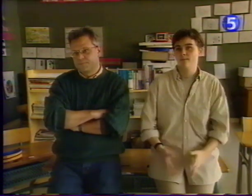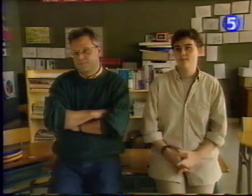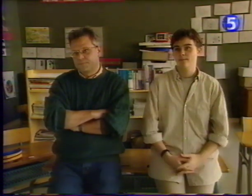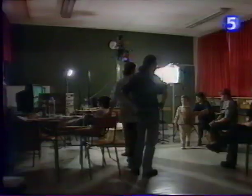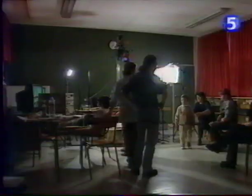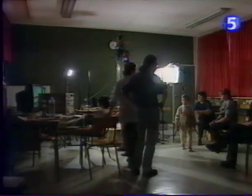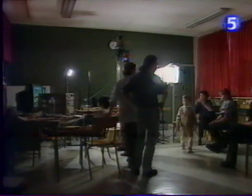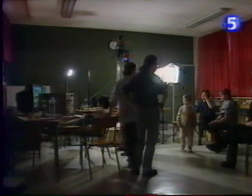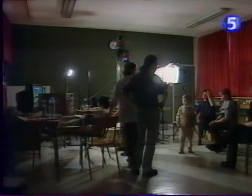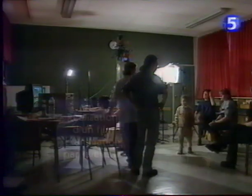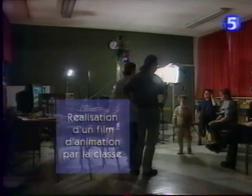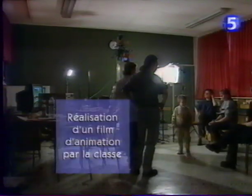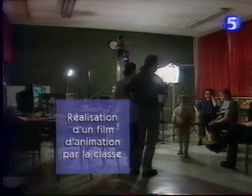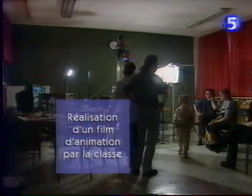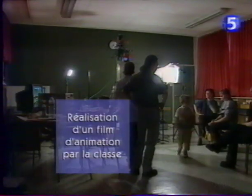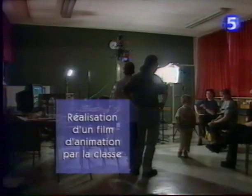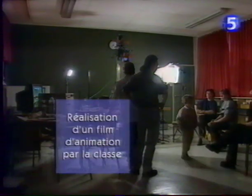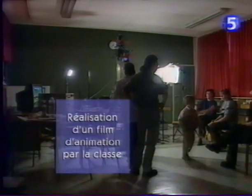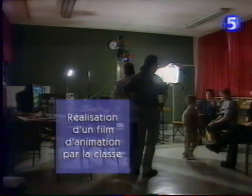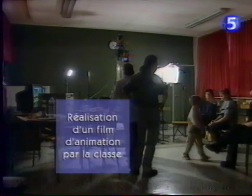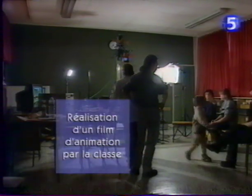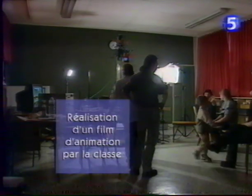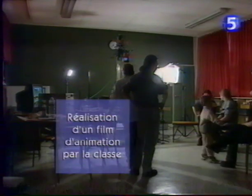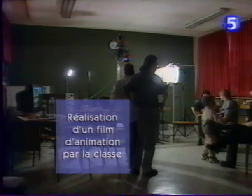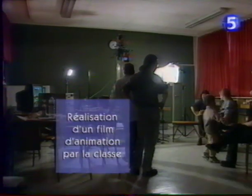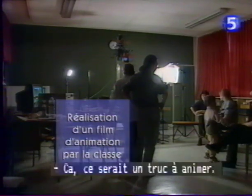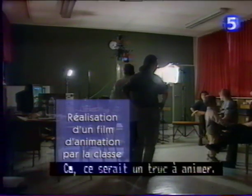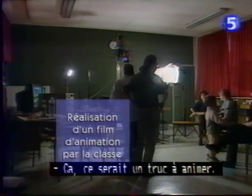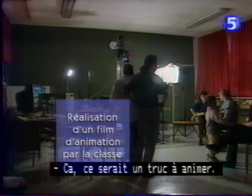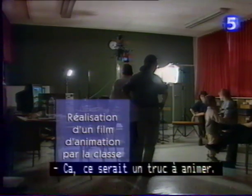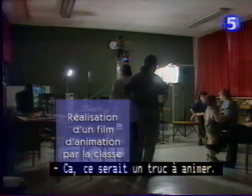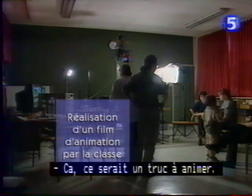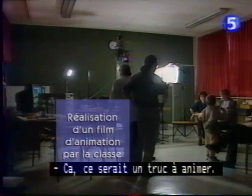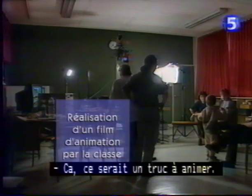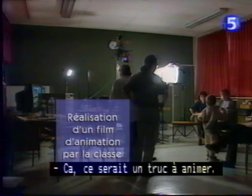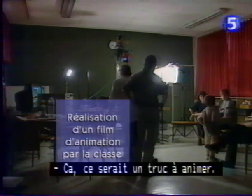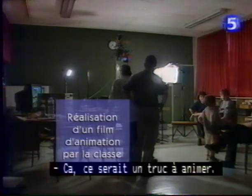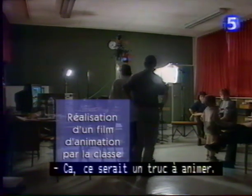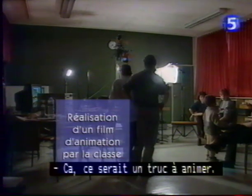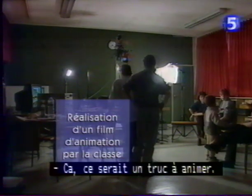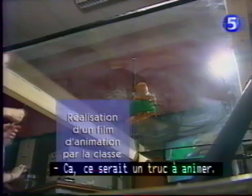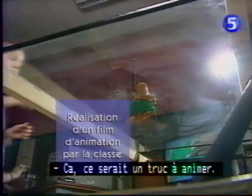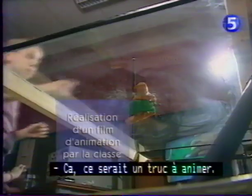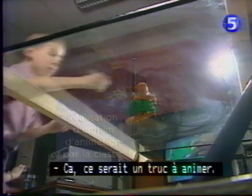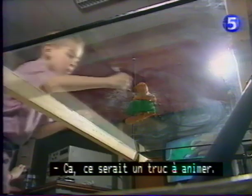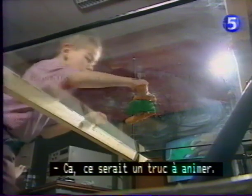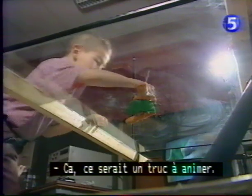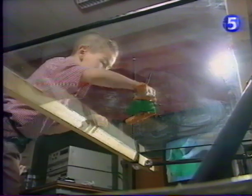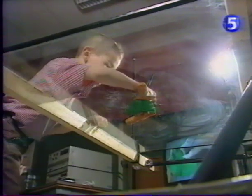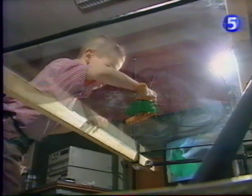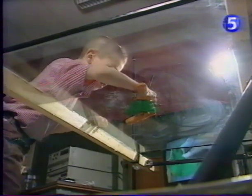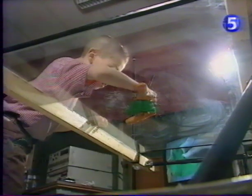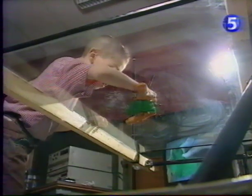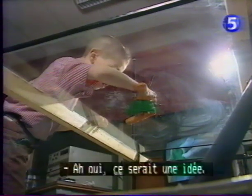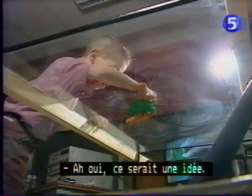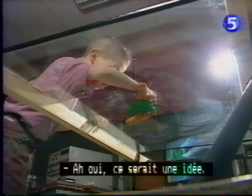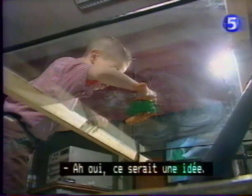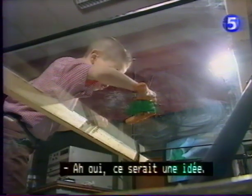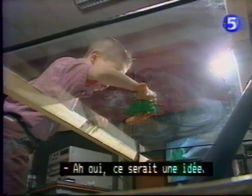C'est ça que ça sera un truc à animer. Ah oui, ça sera